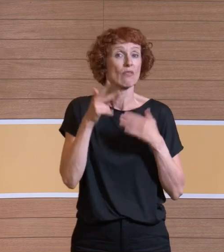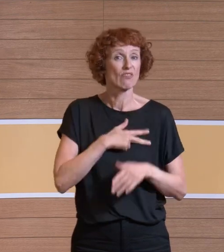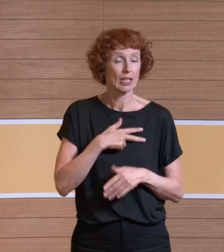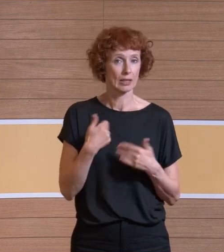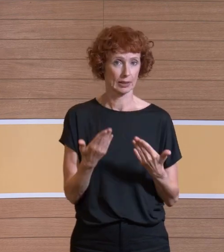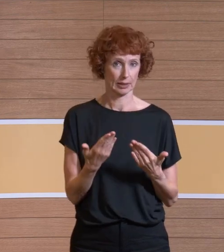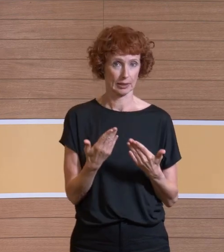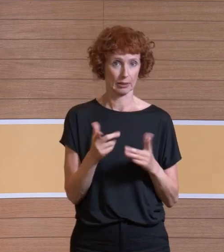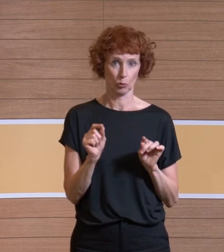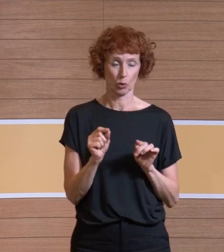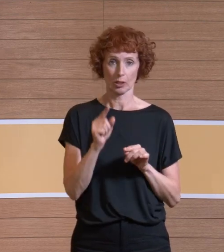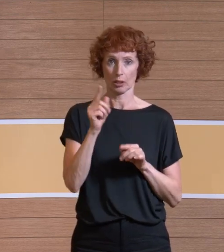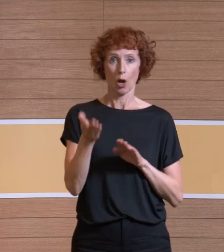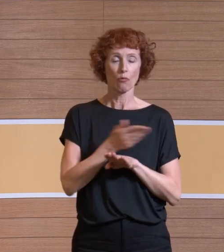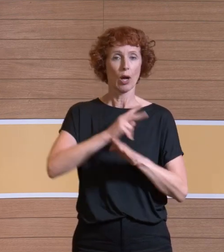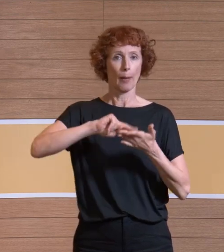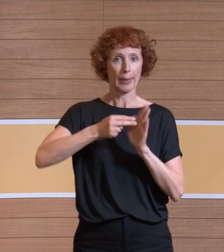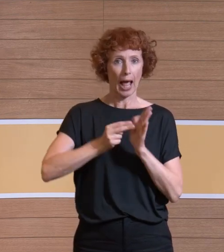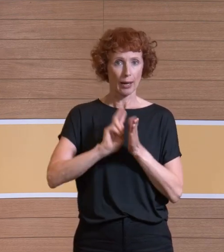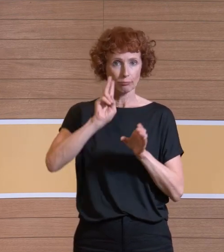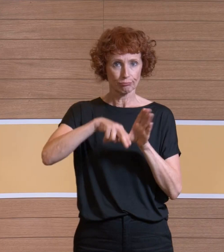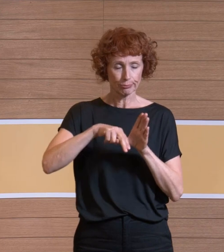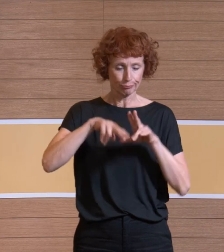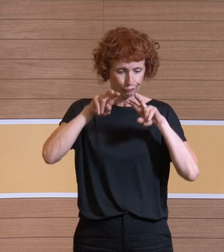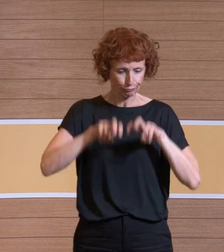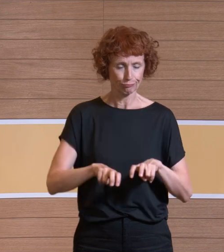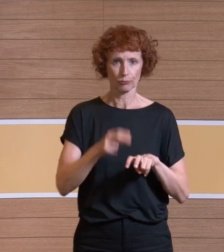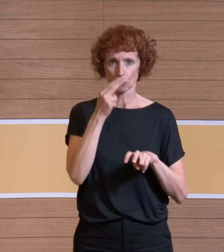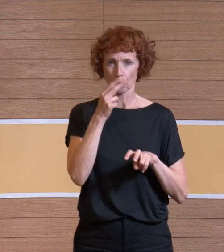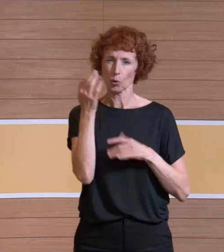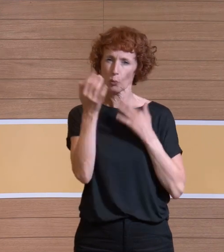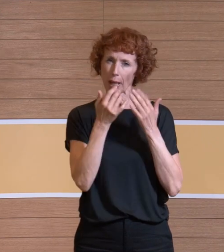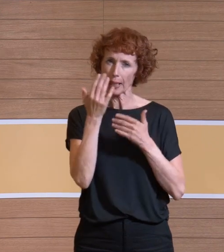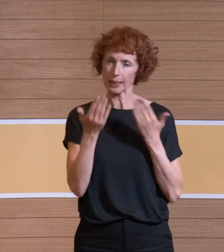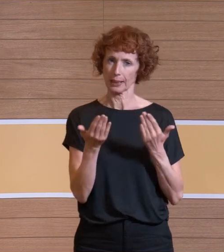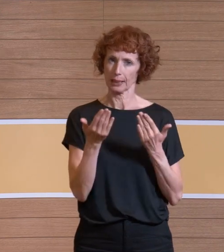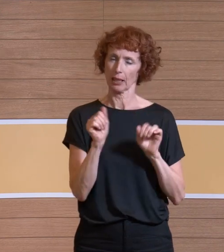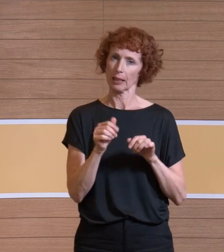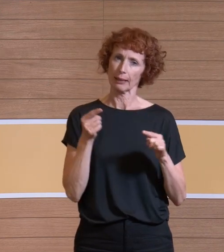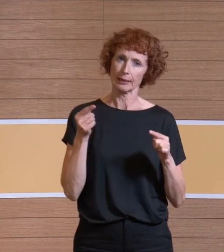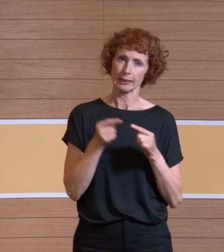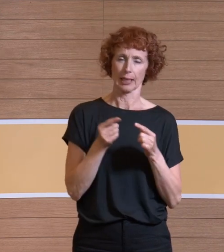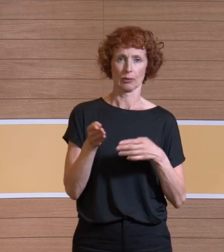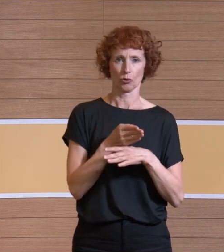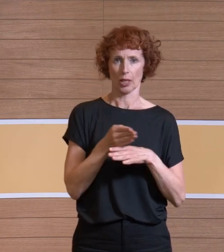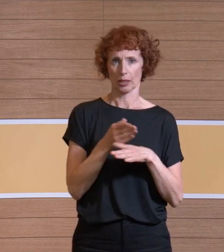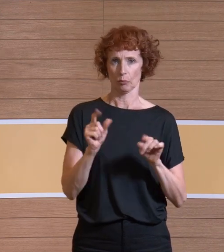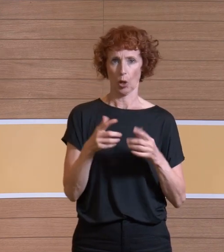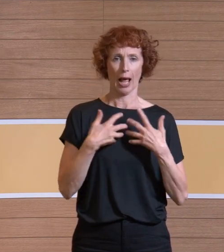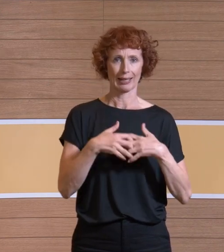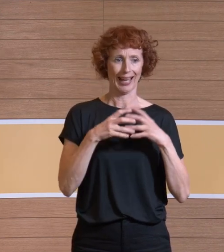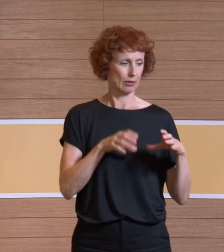Denn bereits bei der Planung mit einzusteigen, macht Sinn, weil da kann man direkt sagen, wenn wir die Geräte da einbringen und den